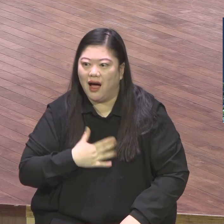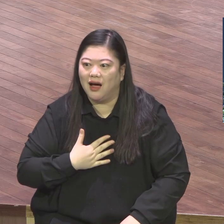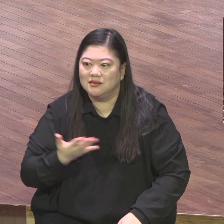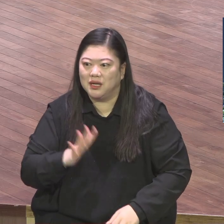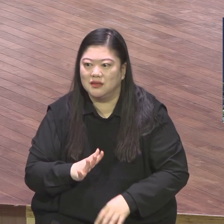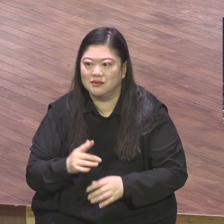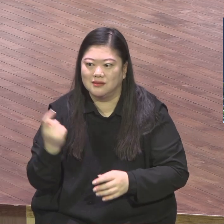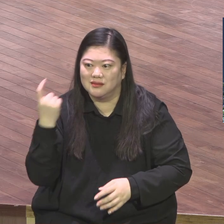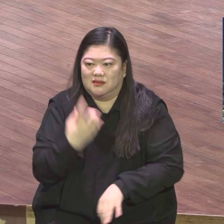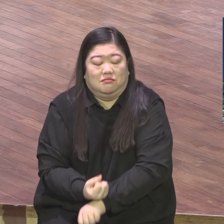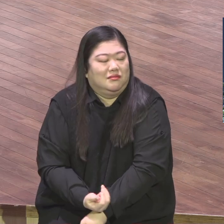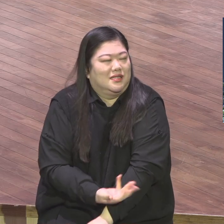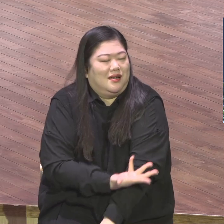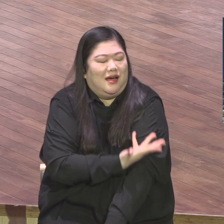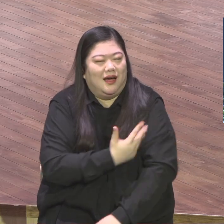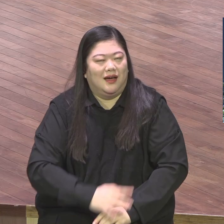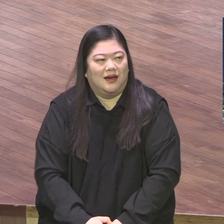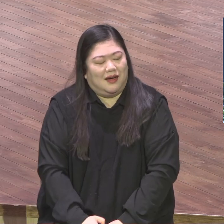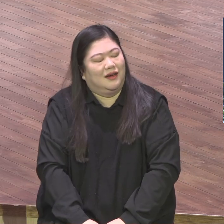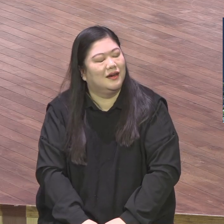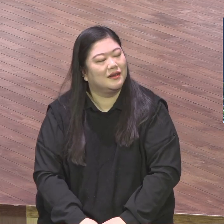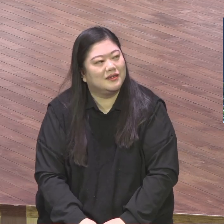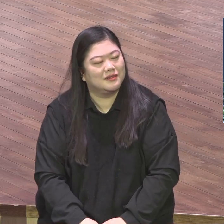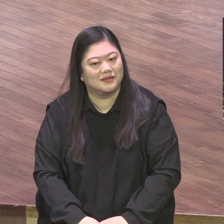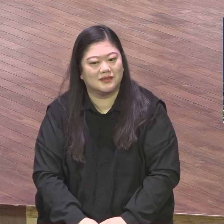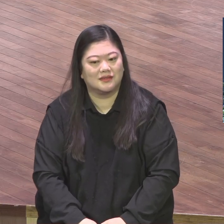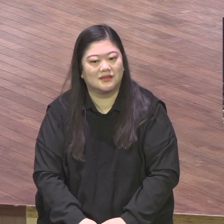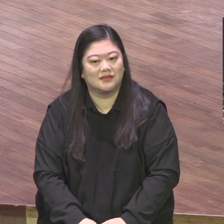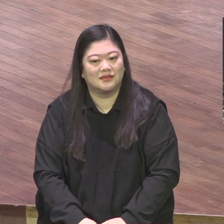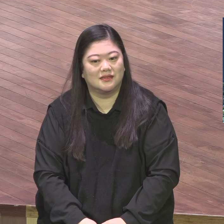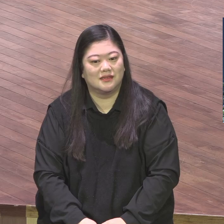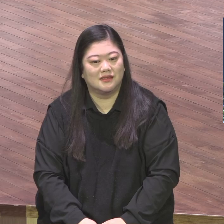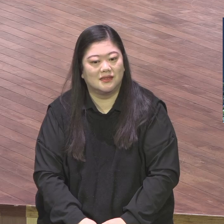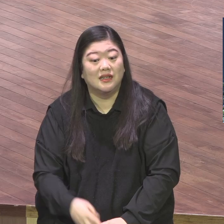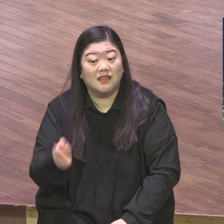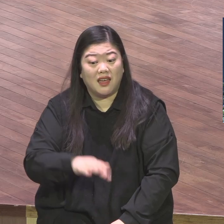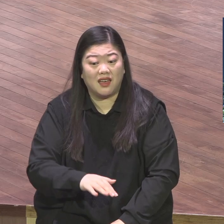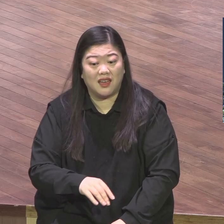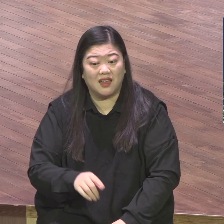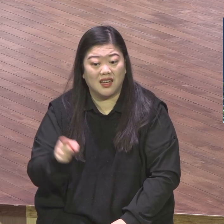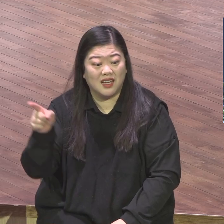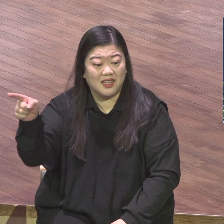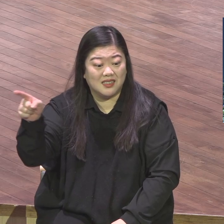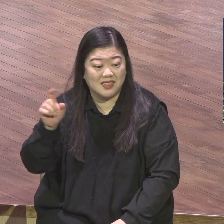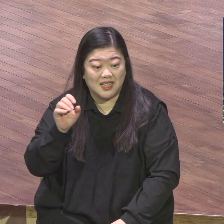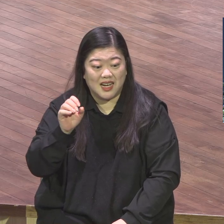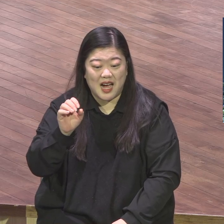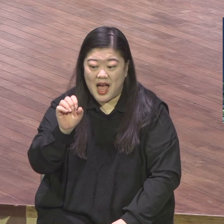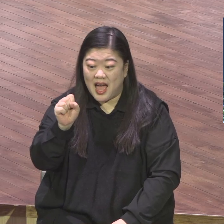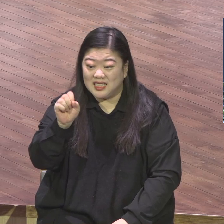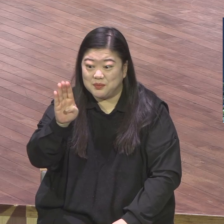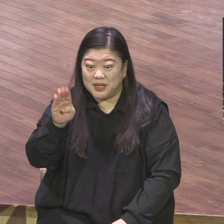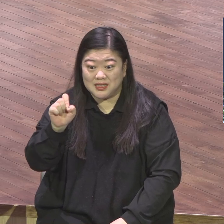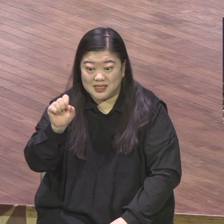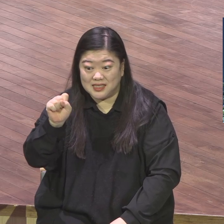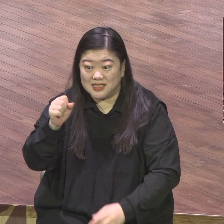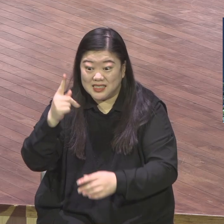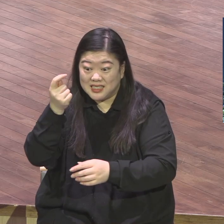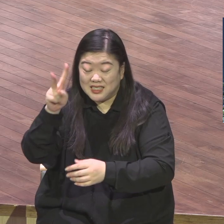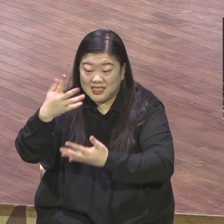이 너 내 안에 있어 표현이야 원조가 누구냐 바울이에요 바울 바울이 지금 빌리포 교회의 성도들 너